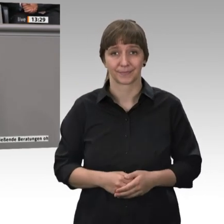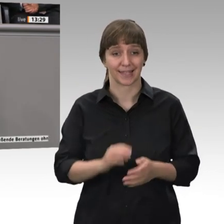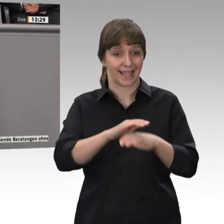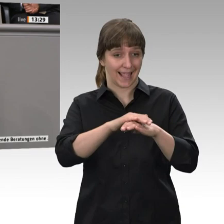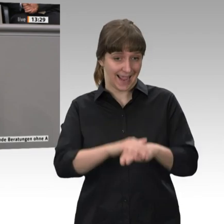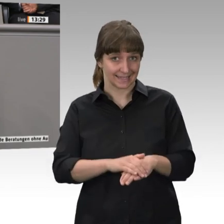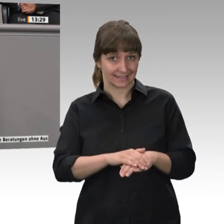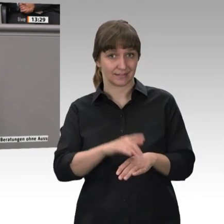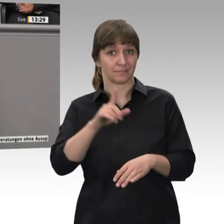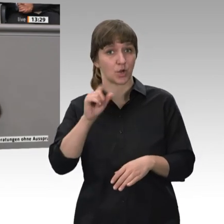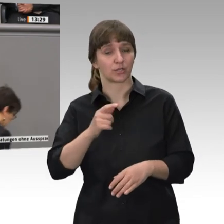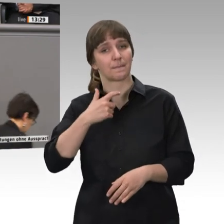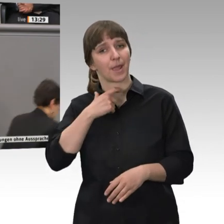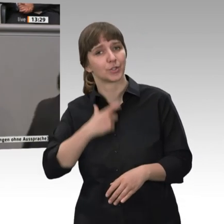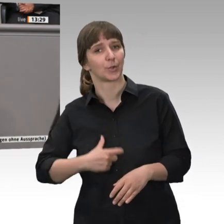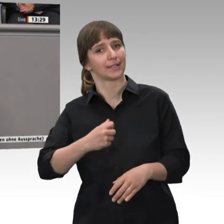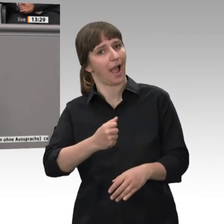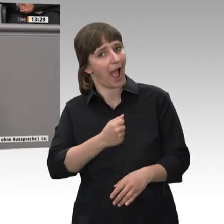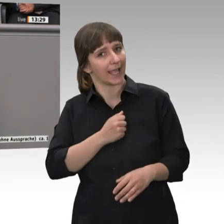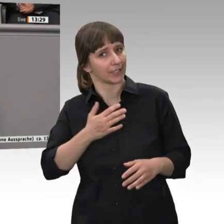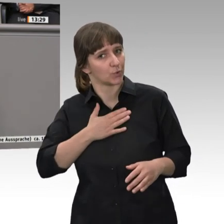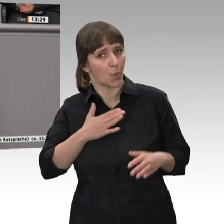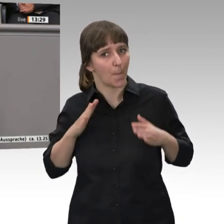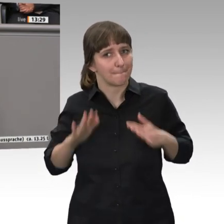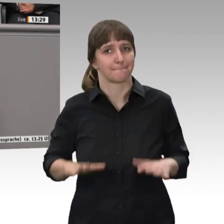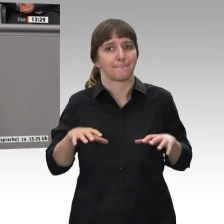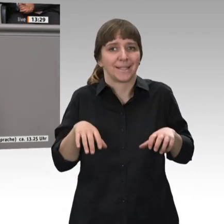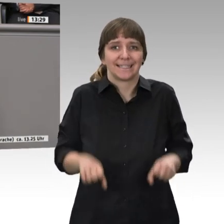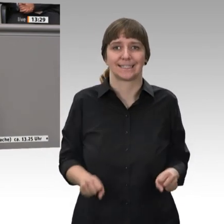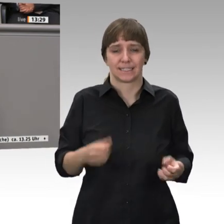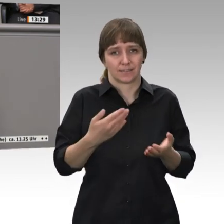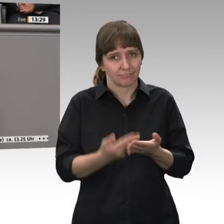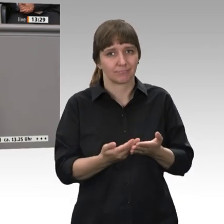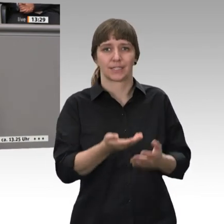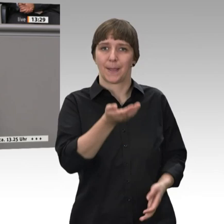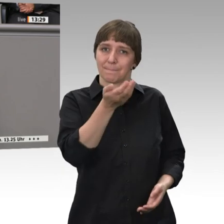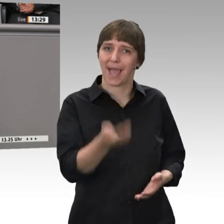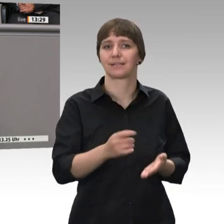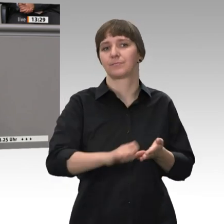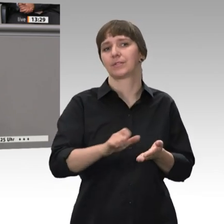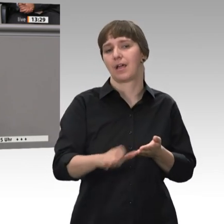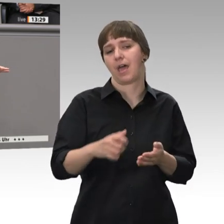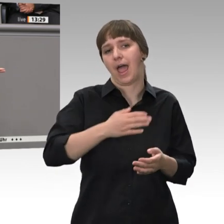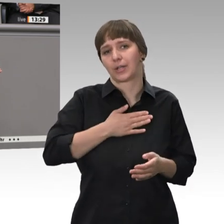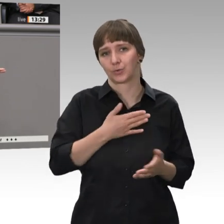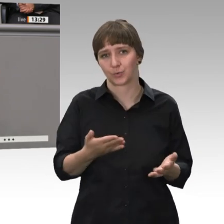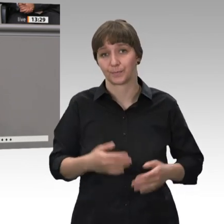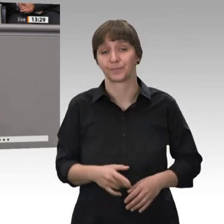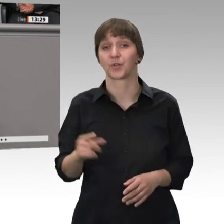persönliches Eigentum des Beitragszahlers das Das würde mit den Systemen, die heute